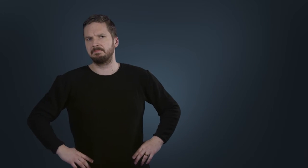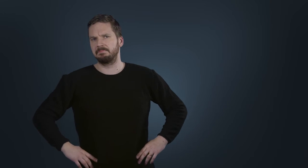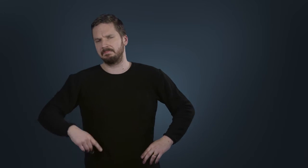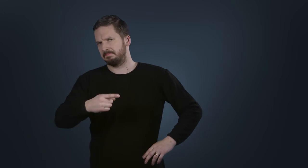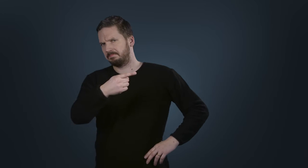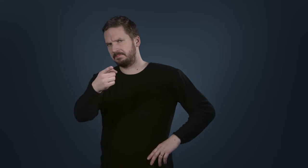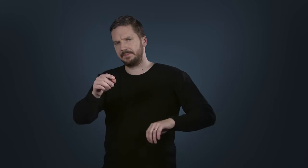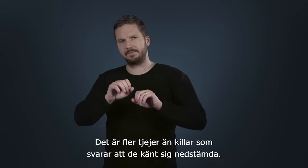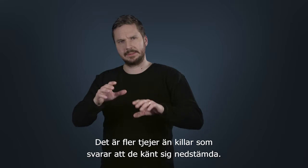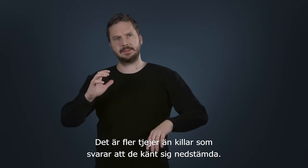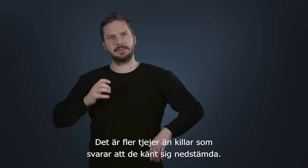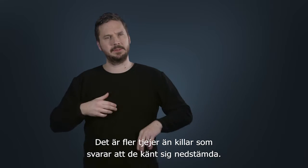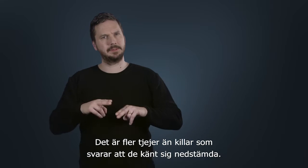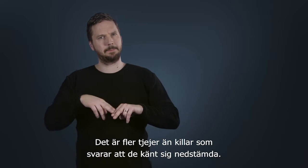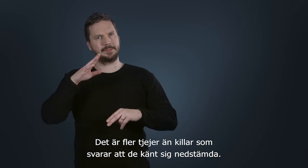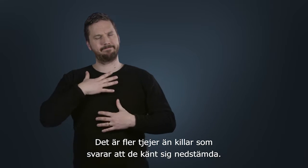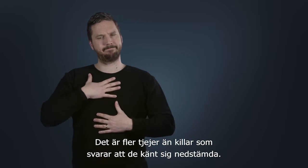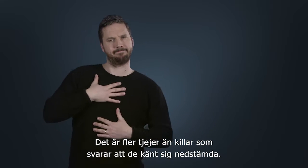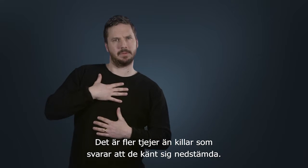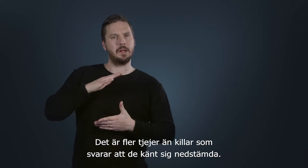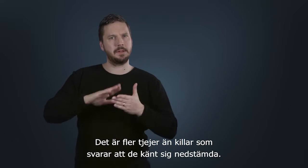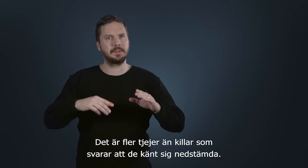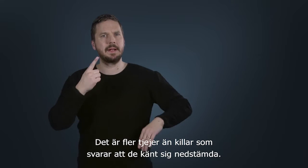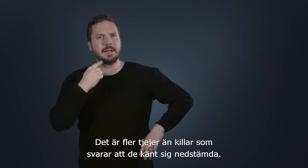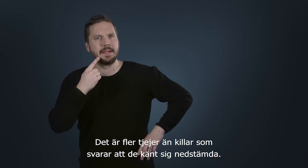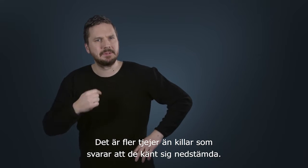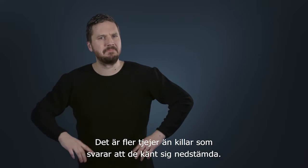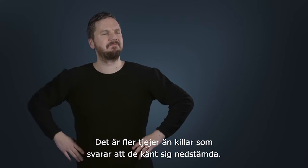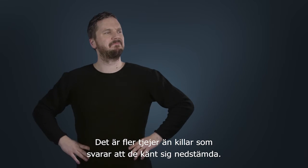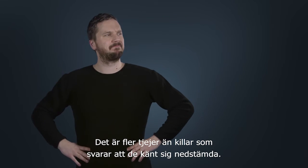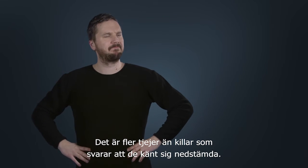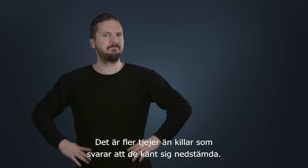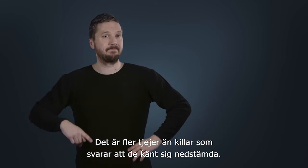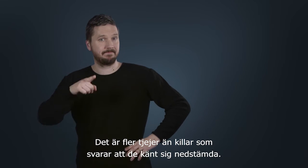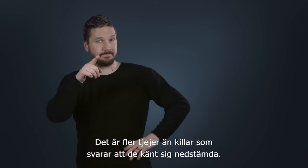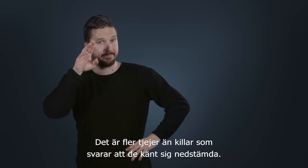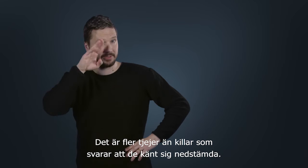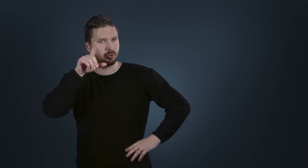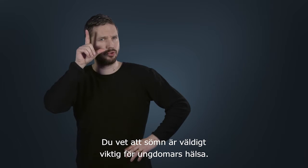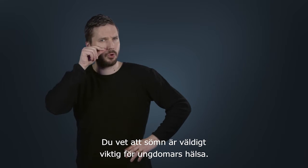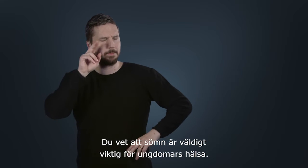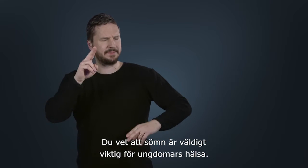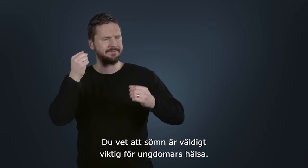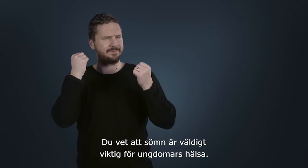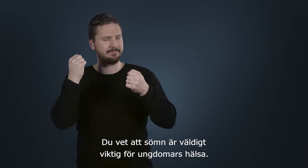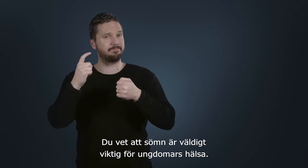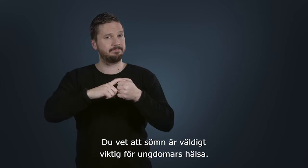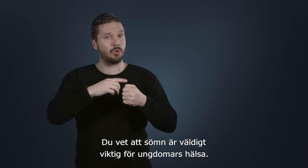Det är fler tjejer än killar som svarar att de känt sig nedstämda. Du vet att sömn är väldigt viktig för